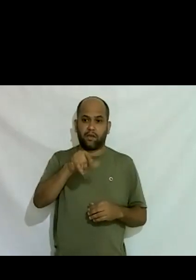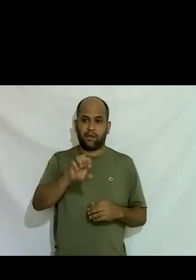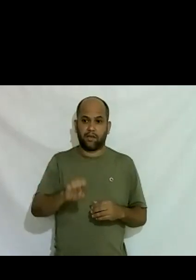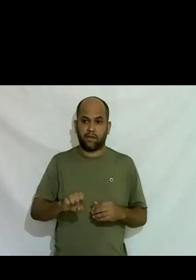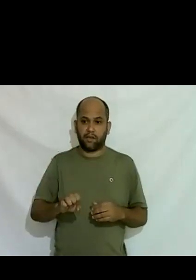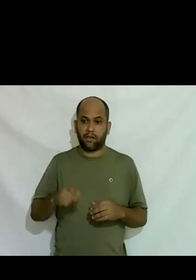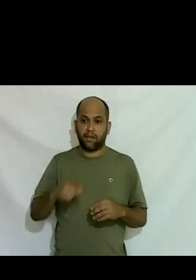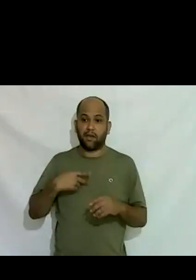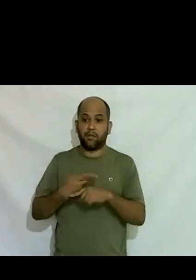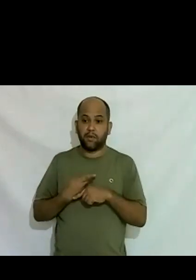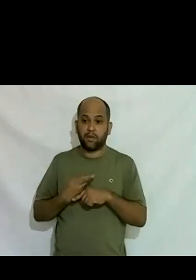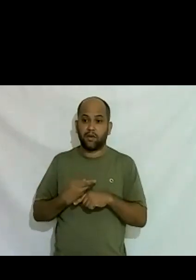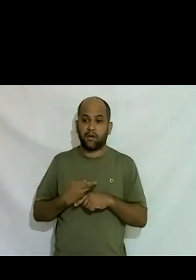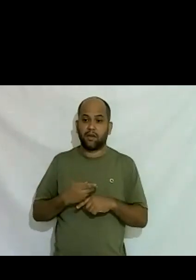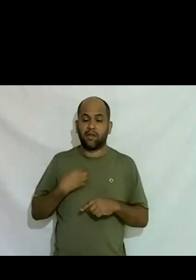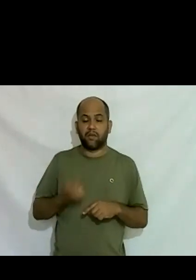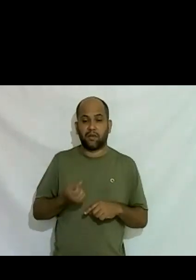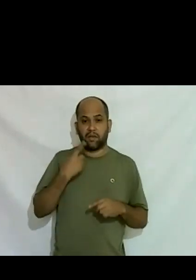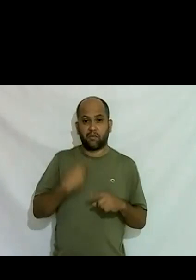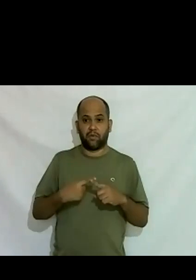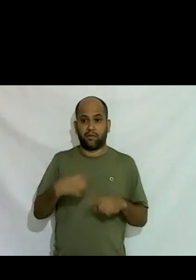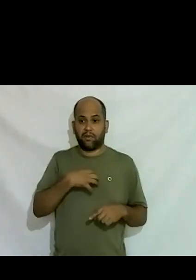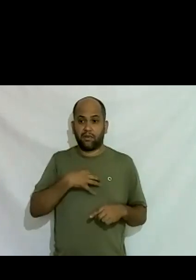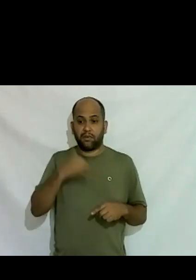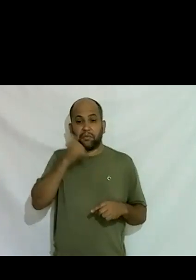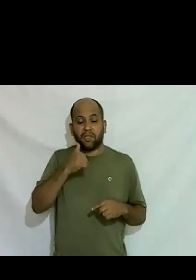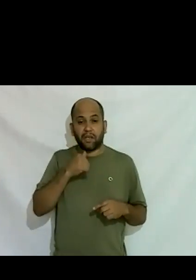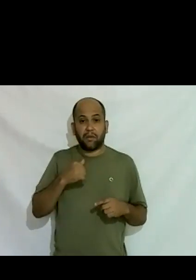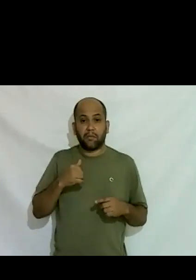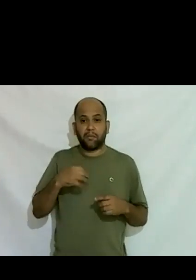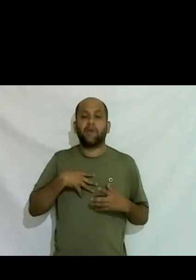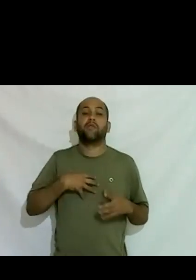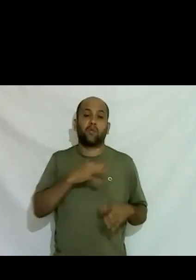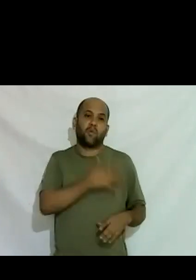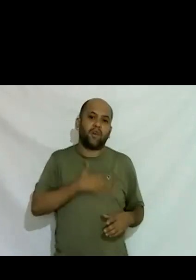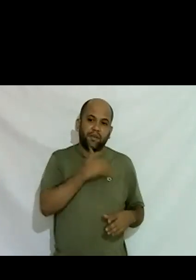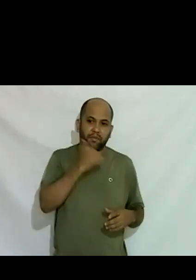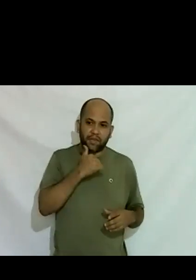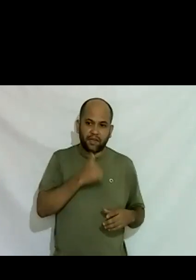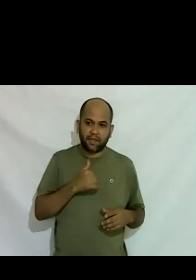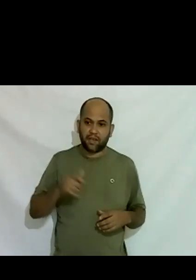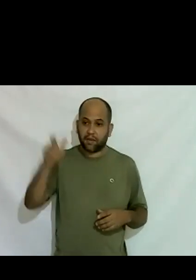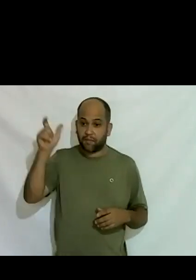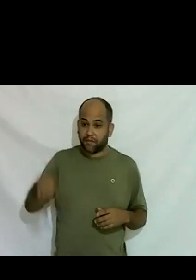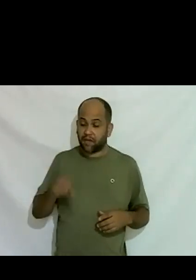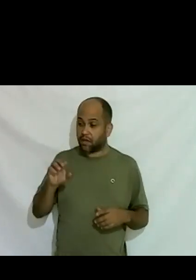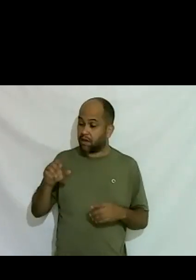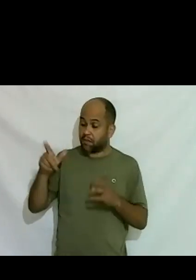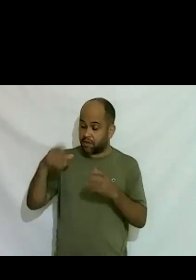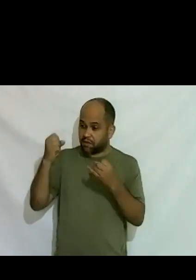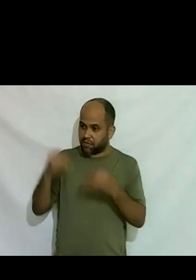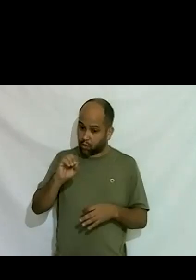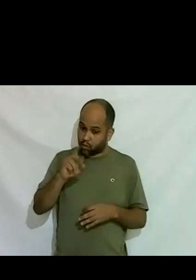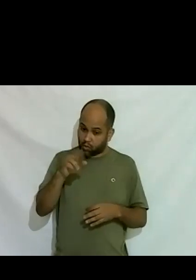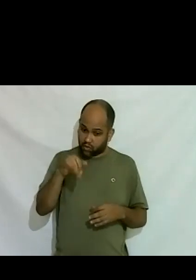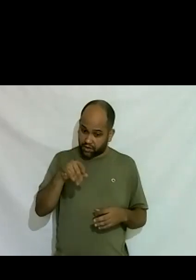estranho porque eu me sinto mulher mas eu gosto de mulher e ele falou é mas orientação sexual é uma coisa